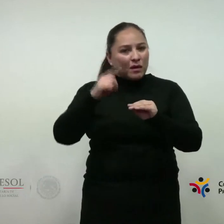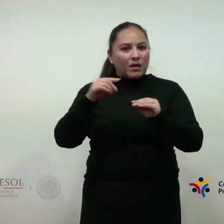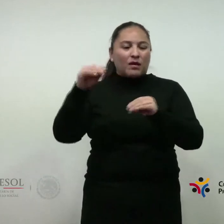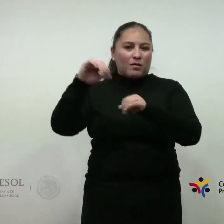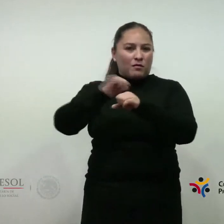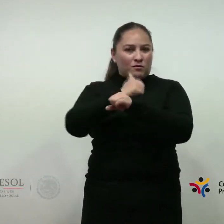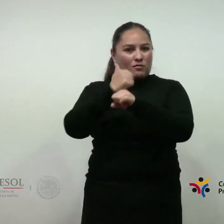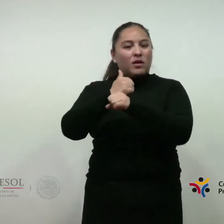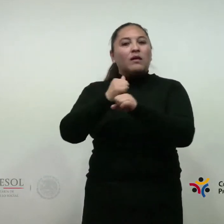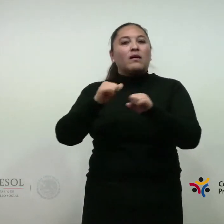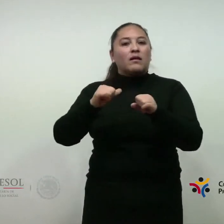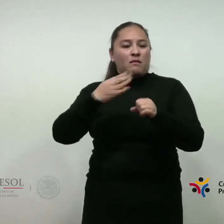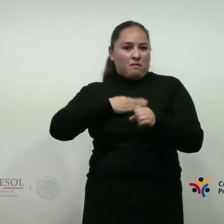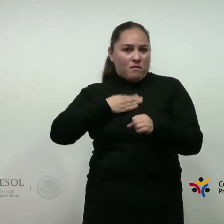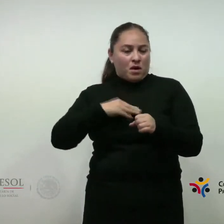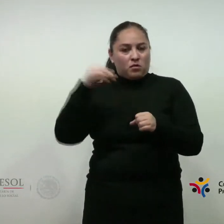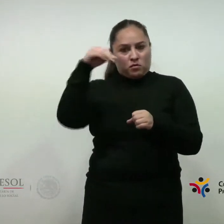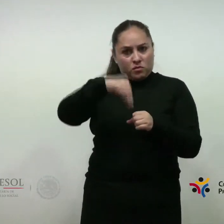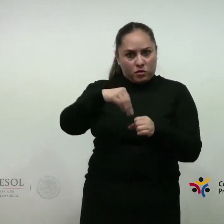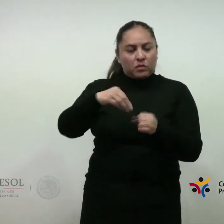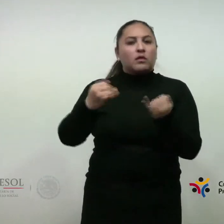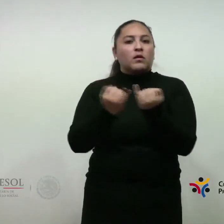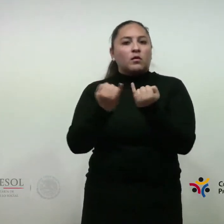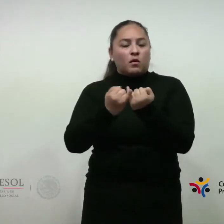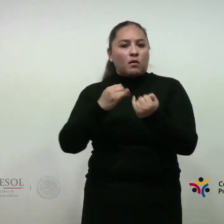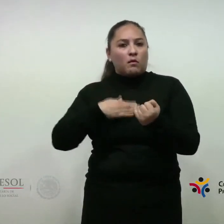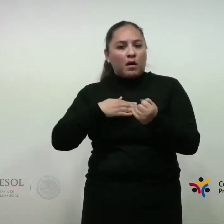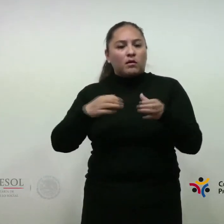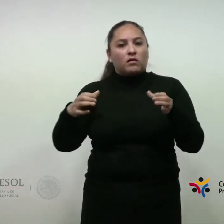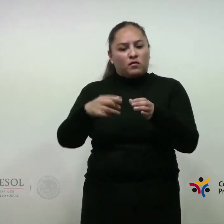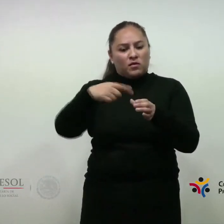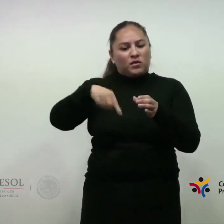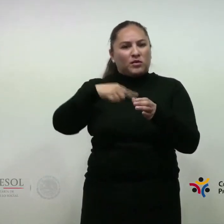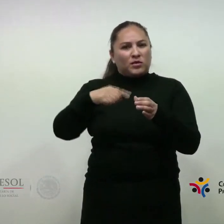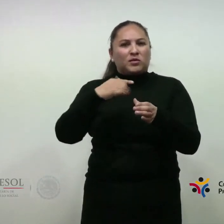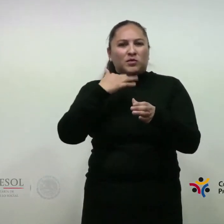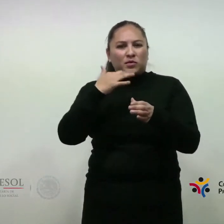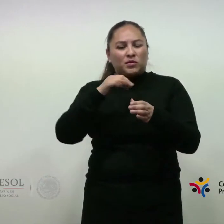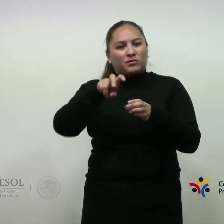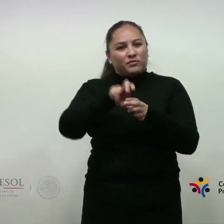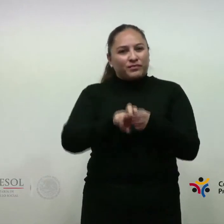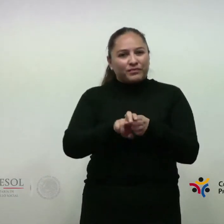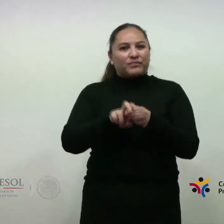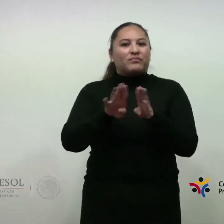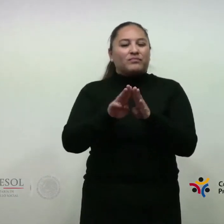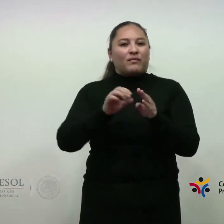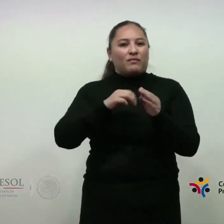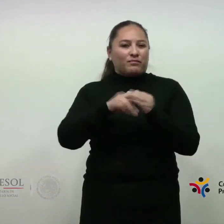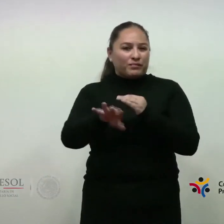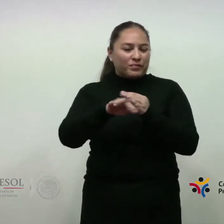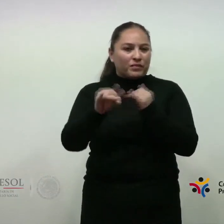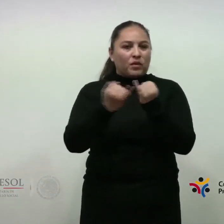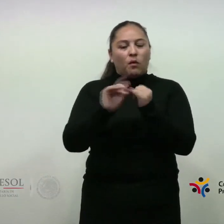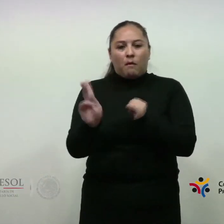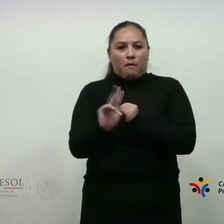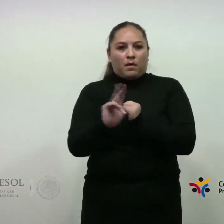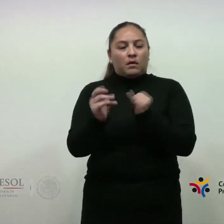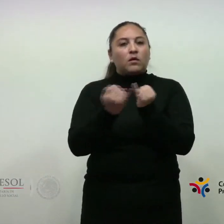sanitarios, baños, letrinas, fosas sépticas, pozos de absorción o similares, pisos